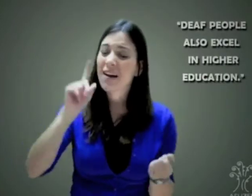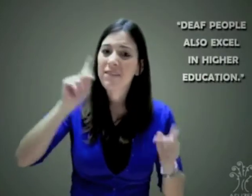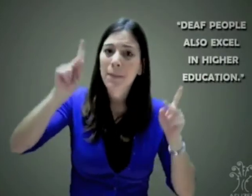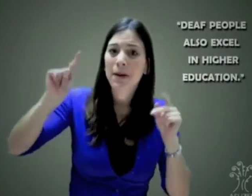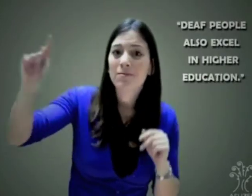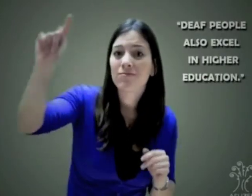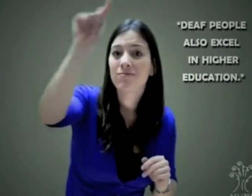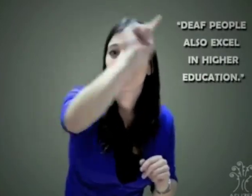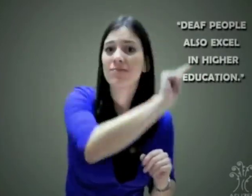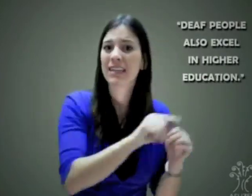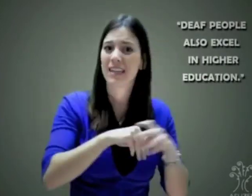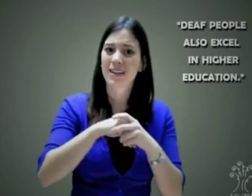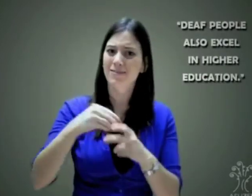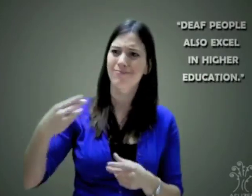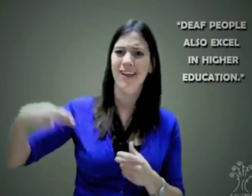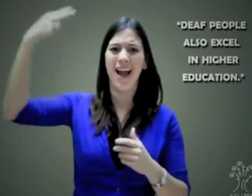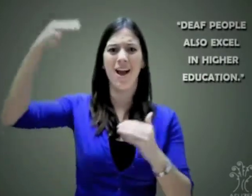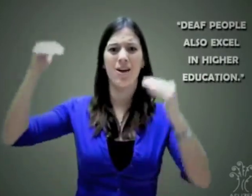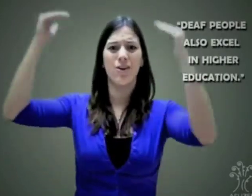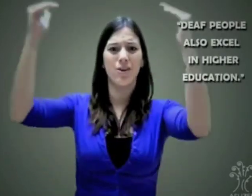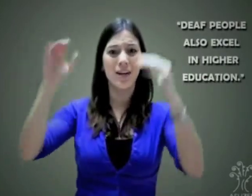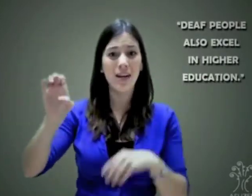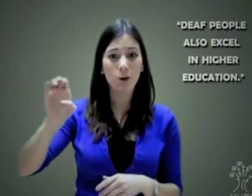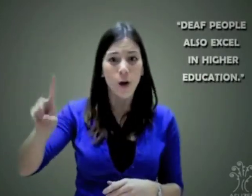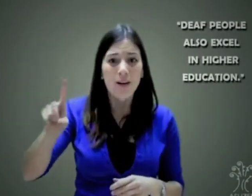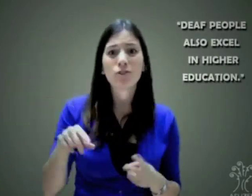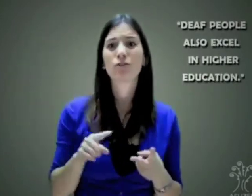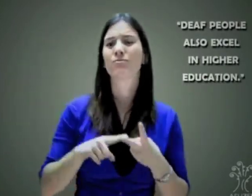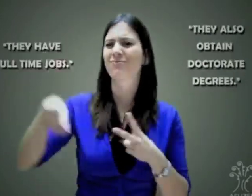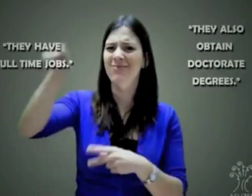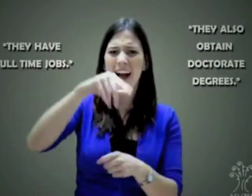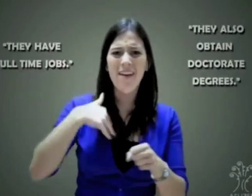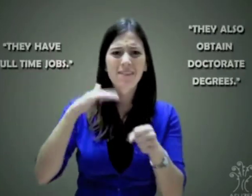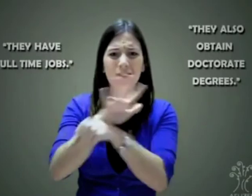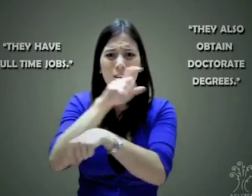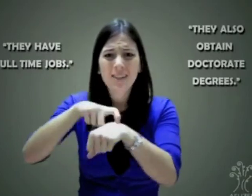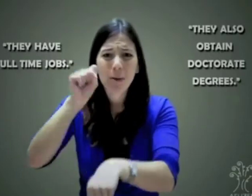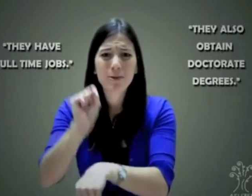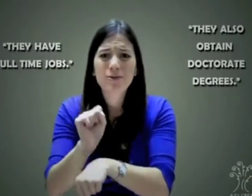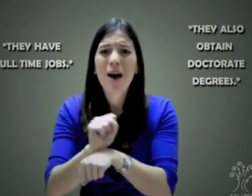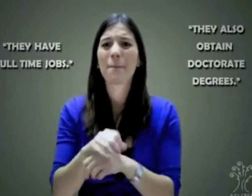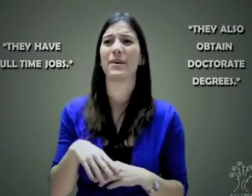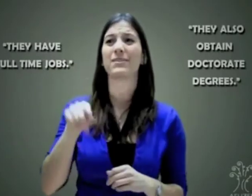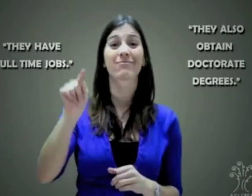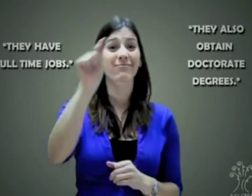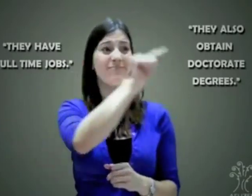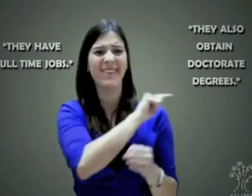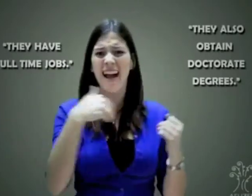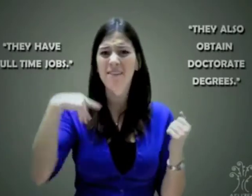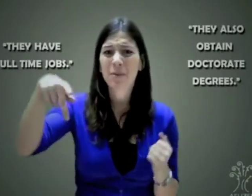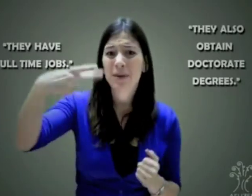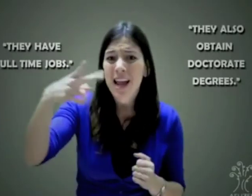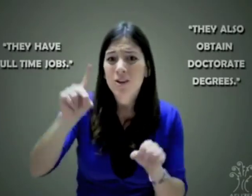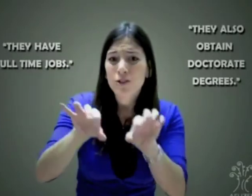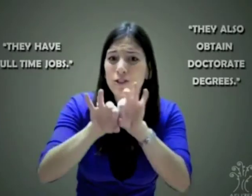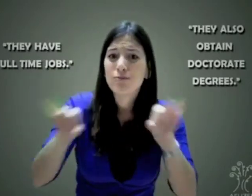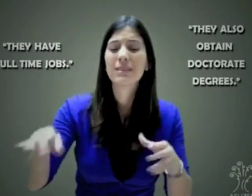Los padres se sentirían aliviados sabiendo que su hijo puede tener una vida normal. En el hospital se sintieron que su hijo no era